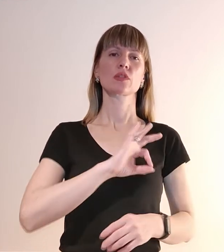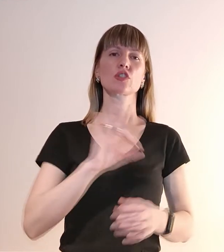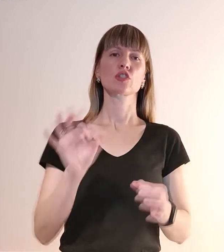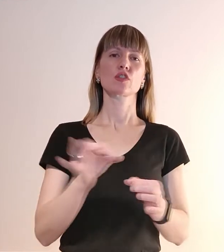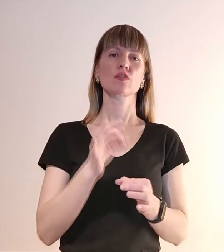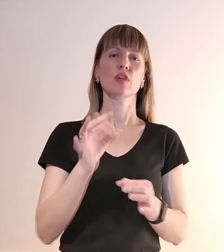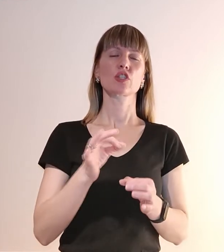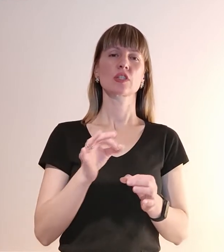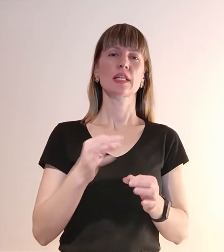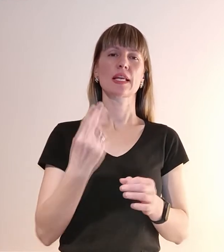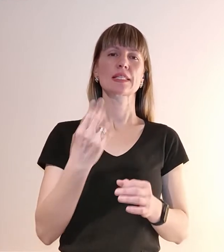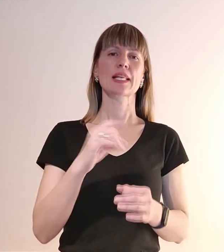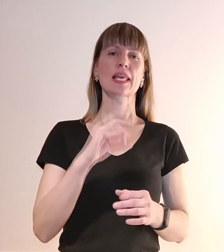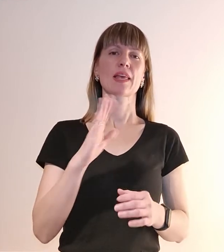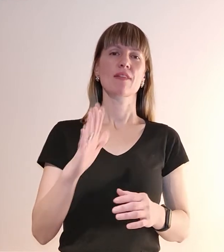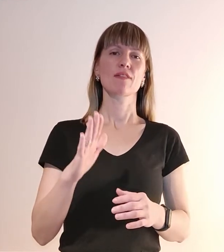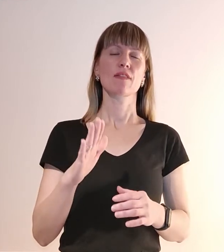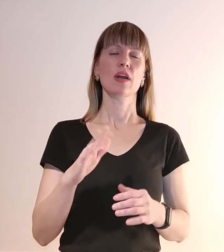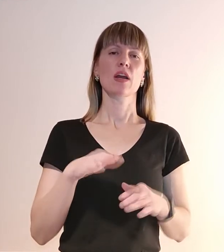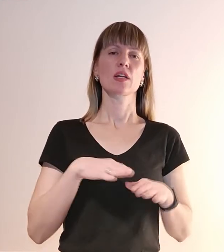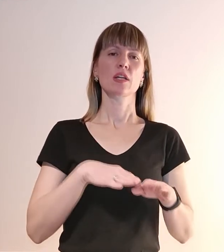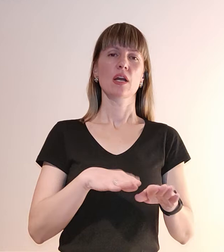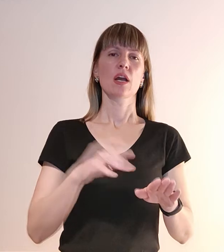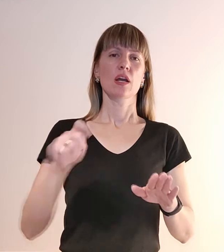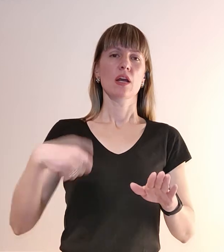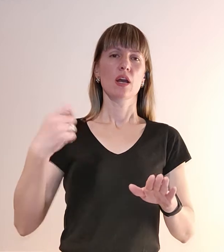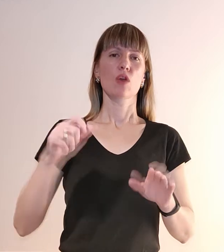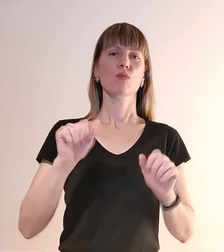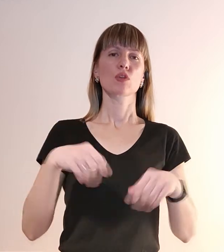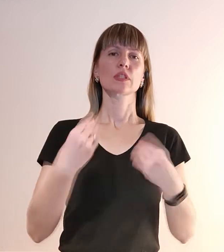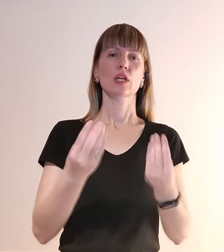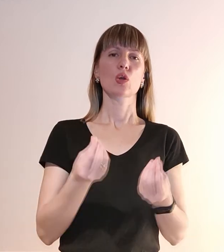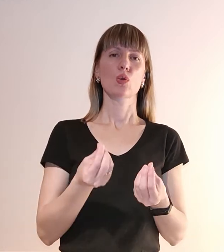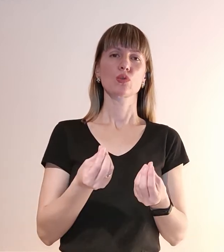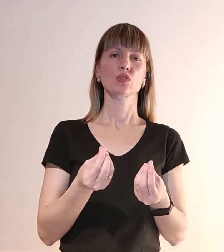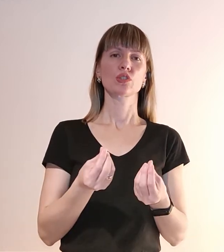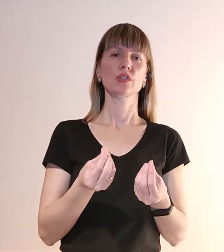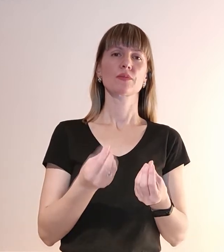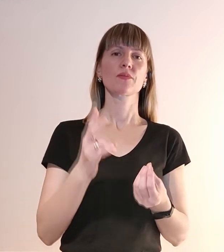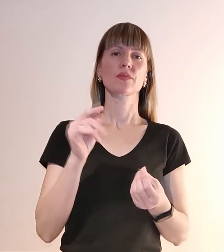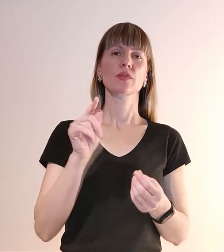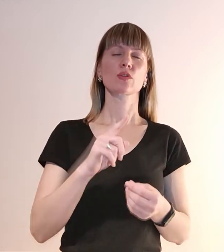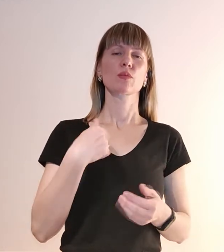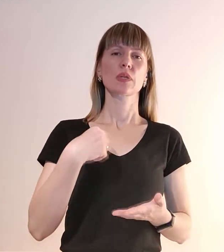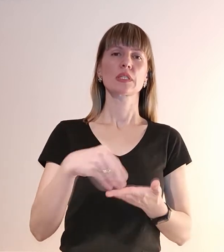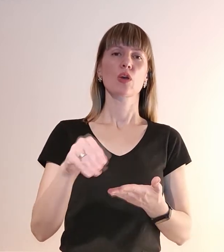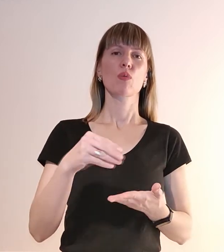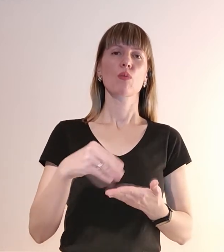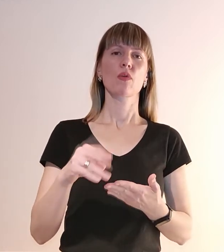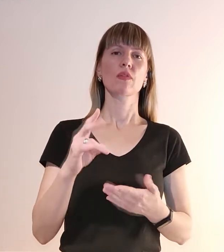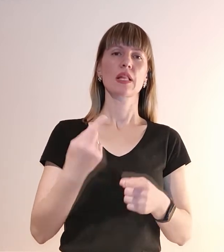цехів. По-друге, ви можете скидати гроші на те, щоб ми закуповували на це матеріали.